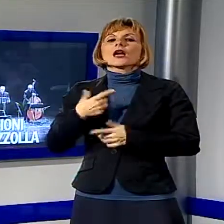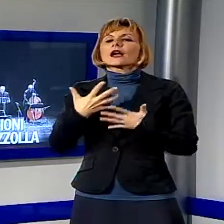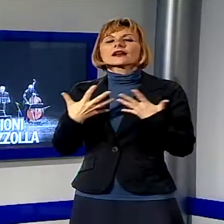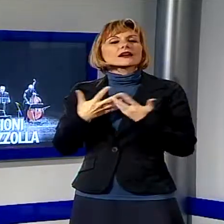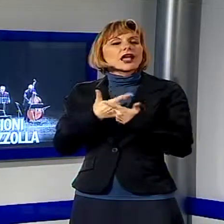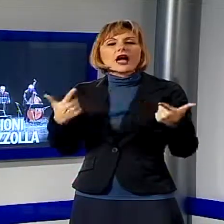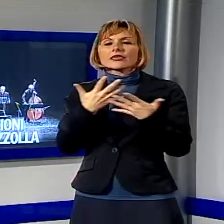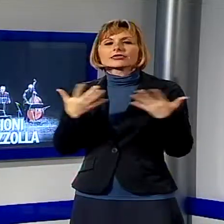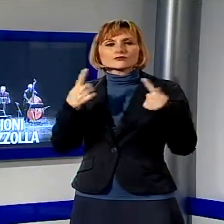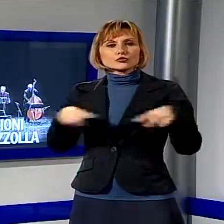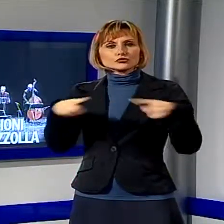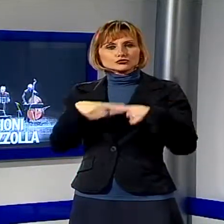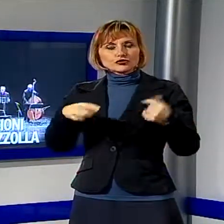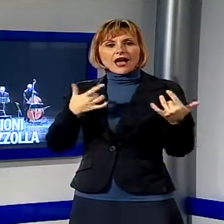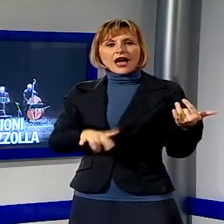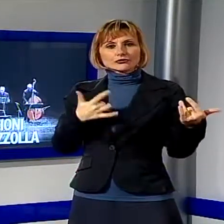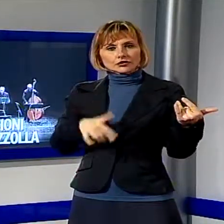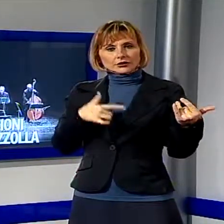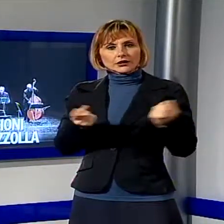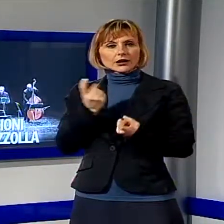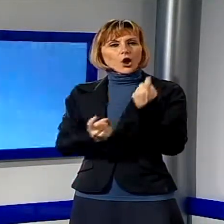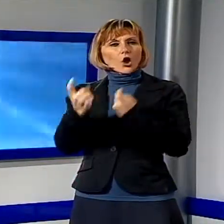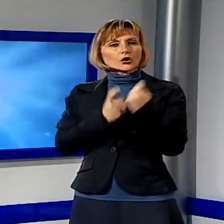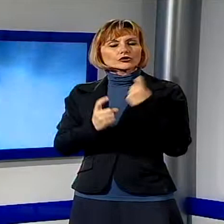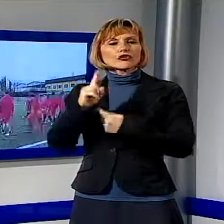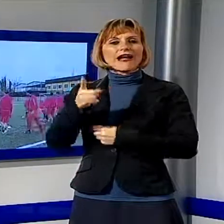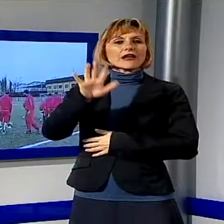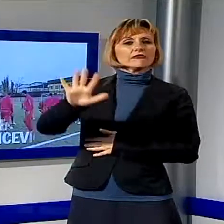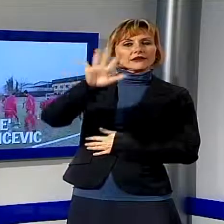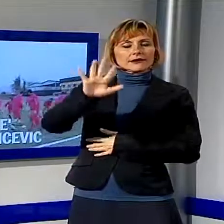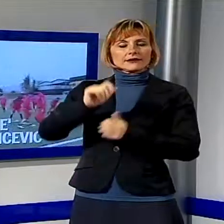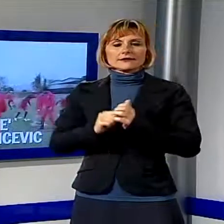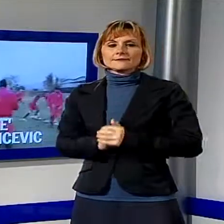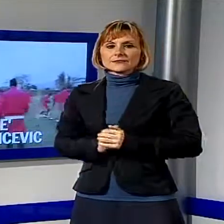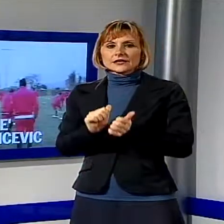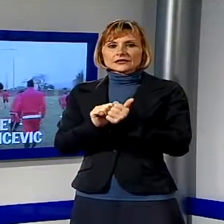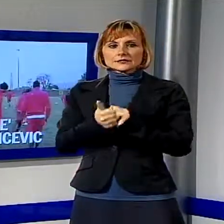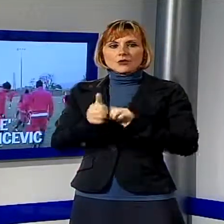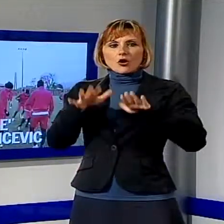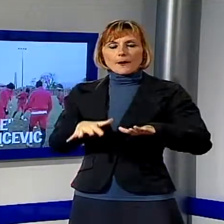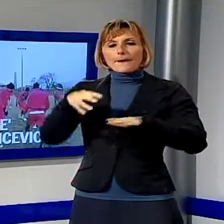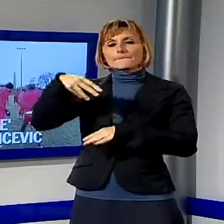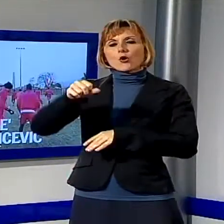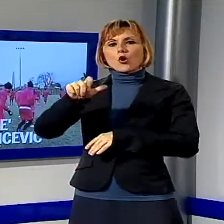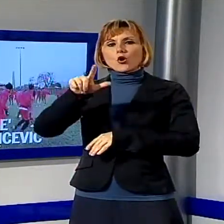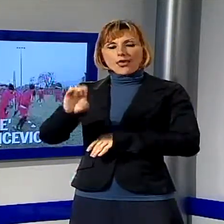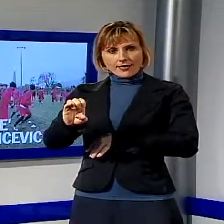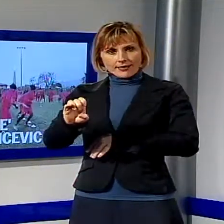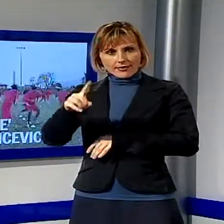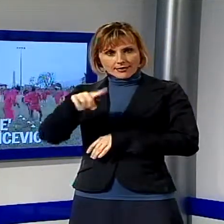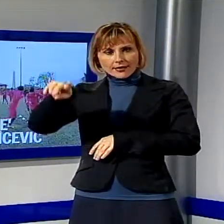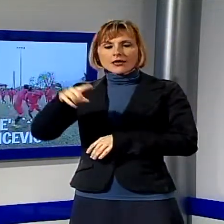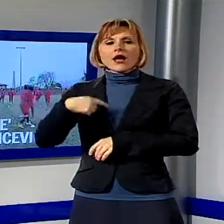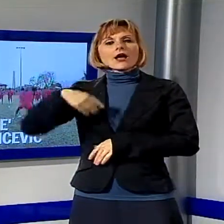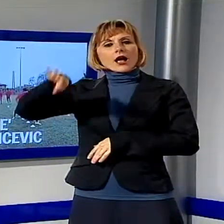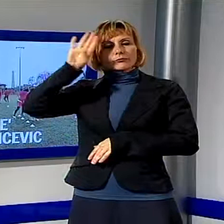cui famiglia aveva origini garfagnine. Lo sport si ferma a Nolè, stangata a Raicevici, il